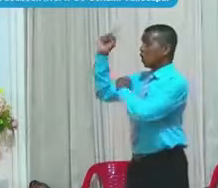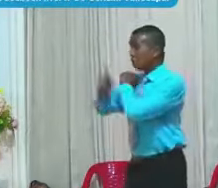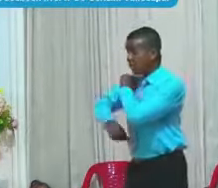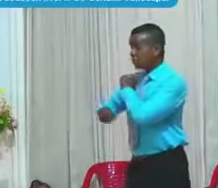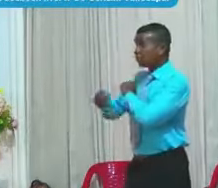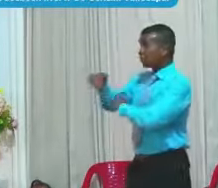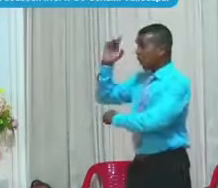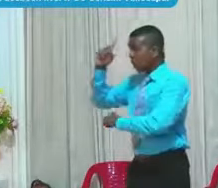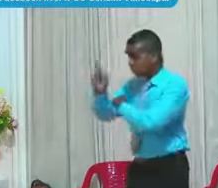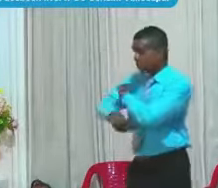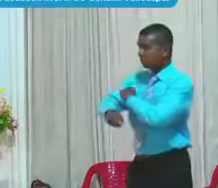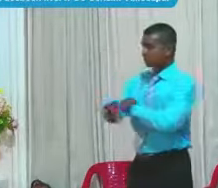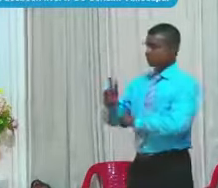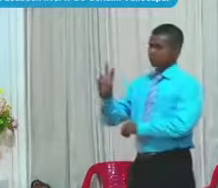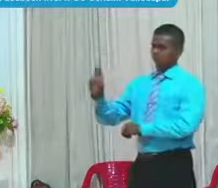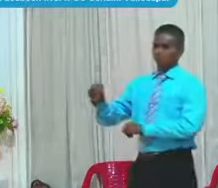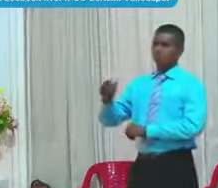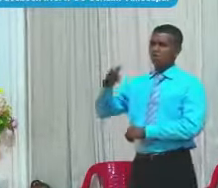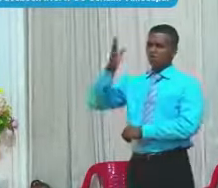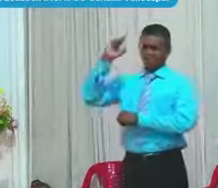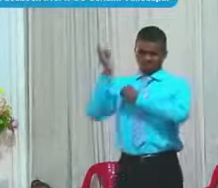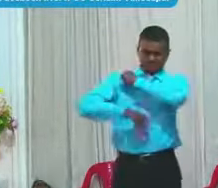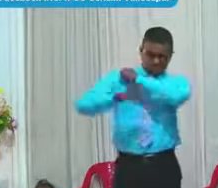Güete en la mano No Dios No anda dando Güete